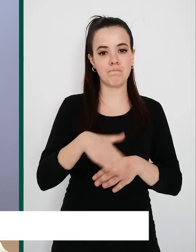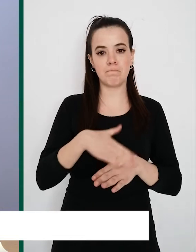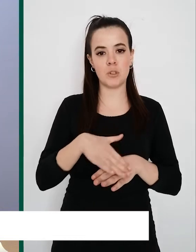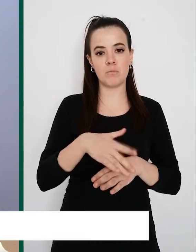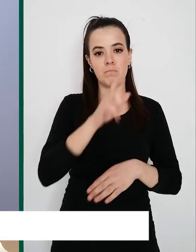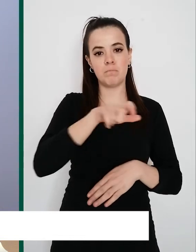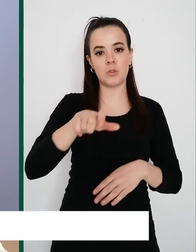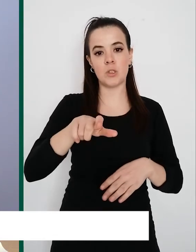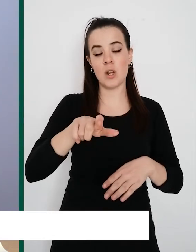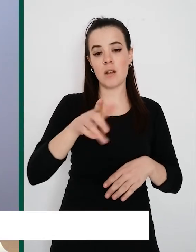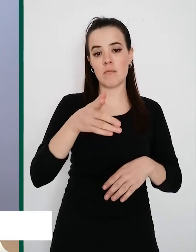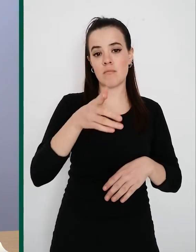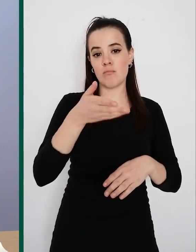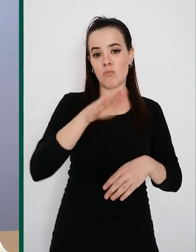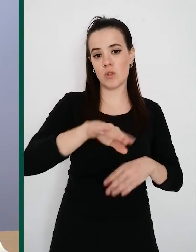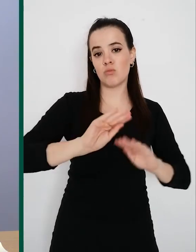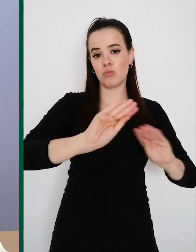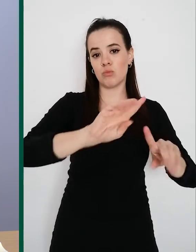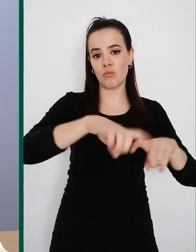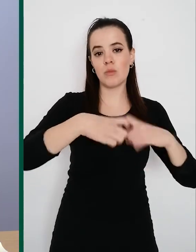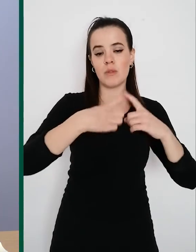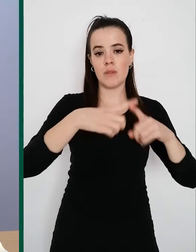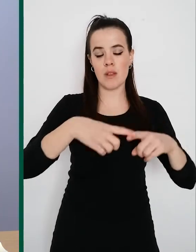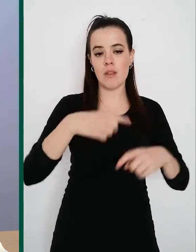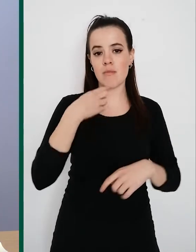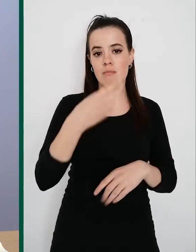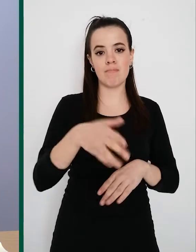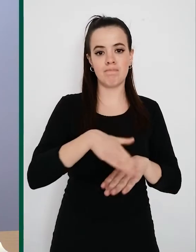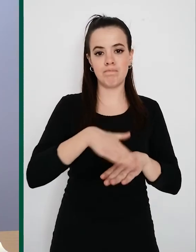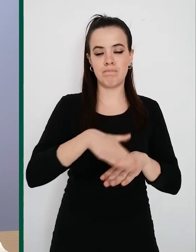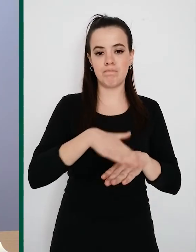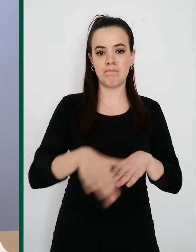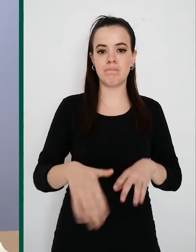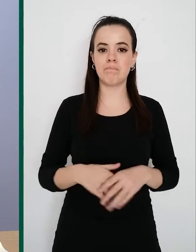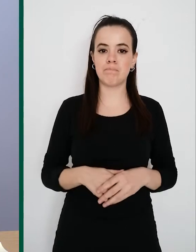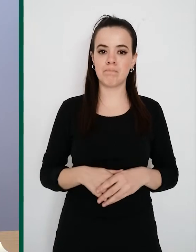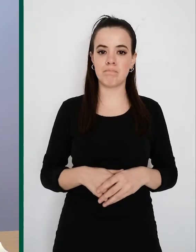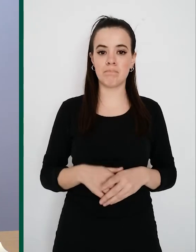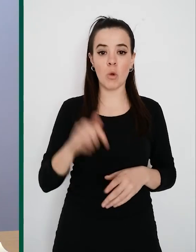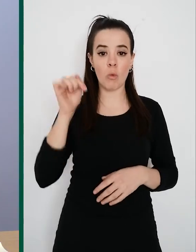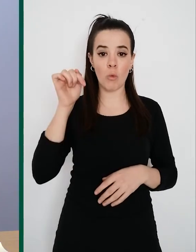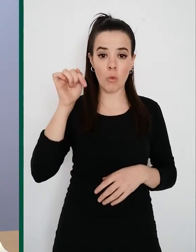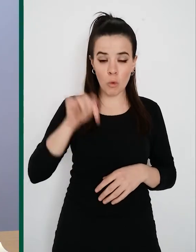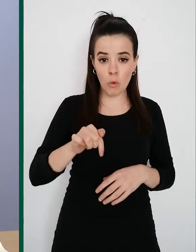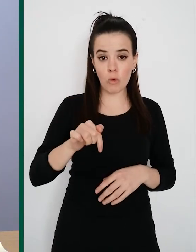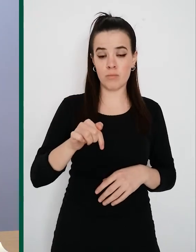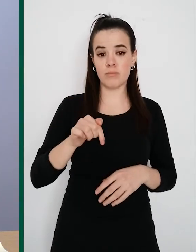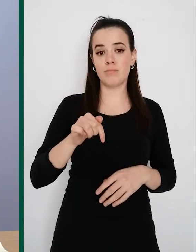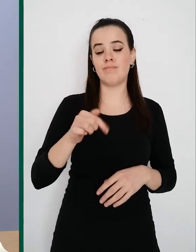familiares de todos y cada una de las personas que han fallecido, tanto hoy como desde el inicio de esta pandemia